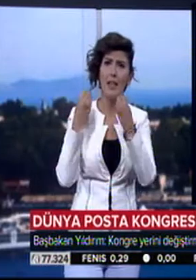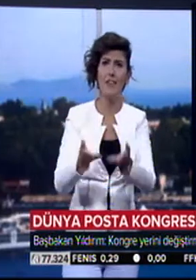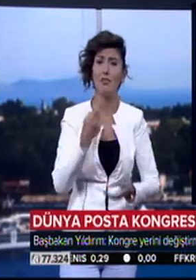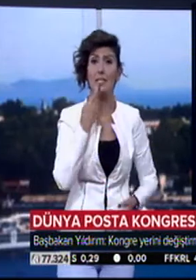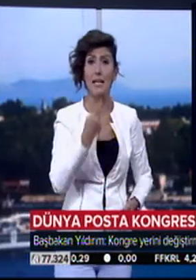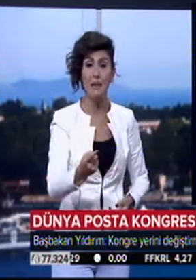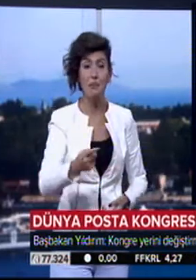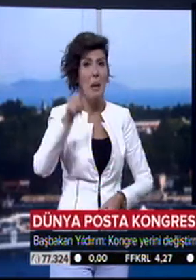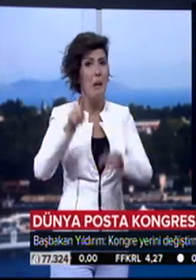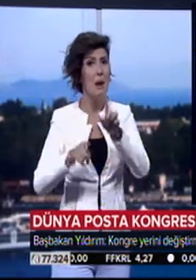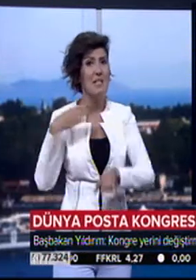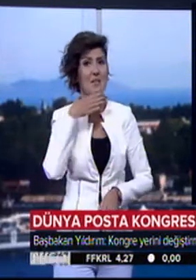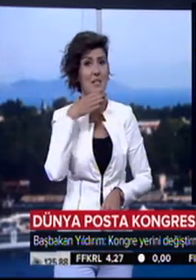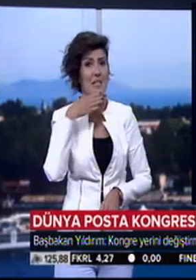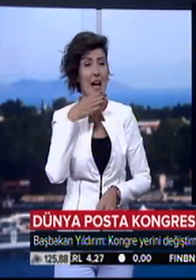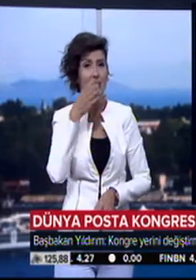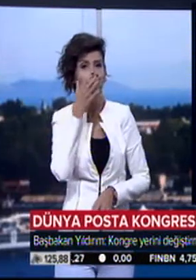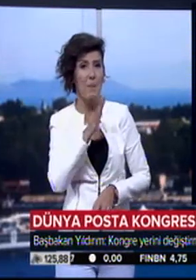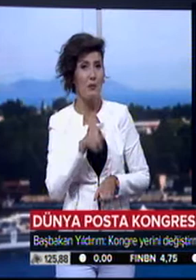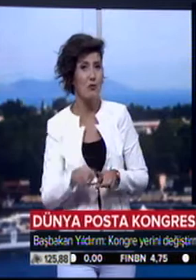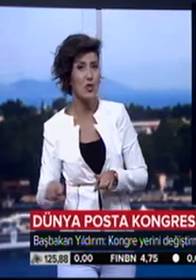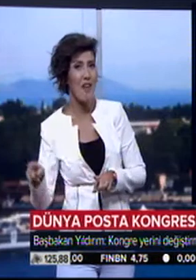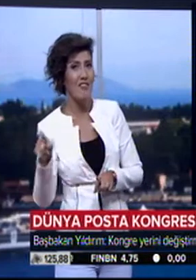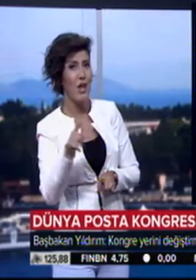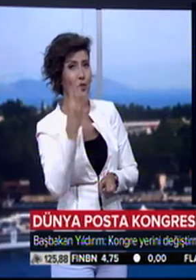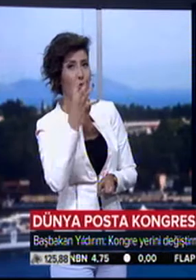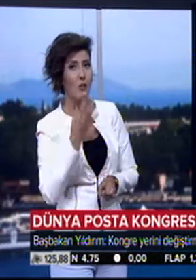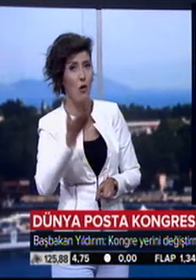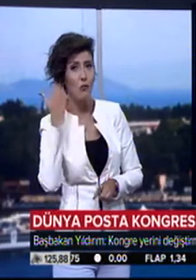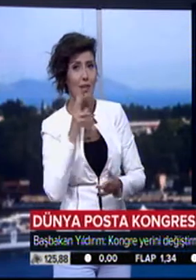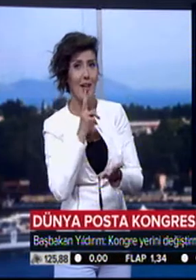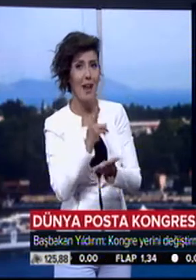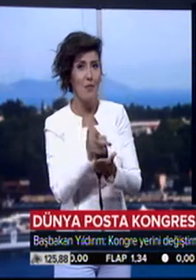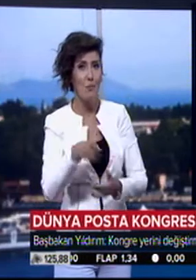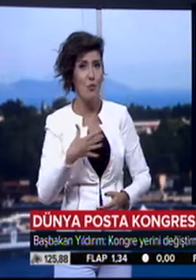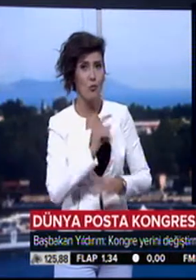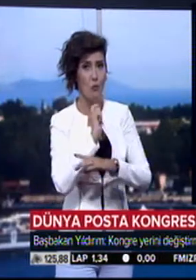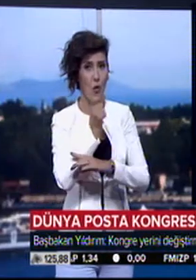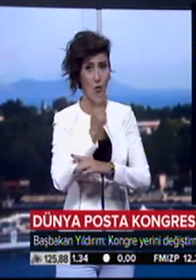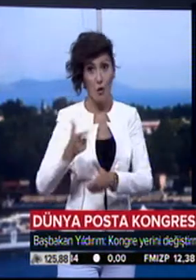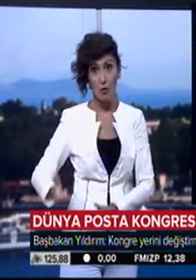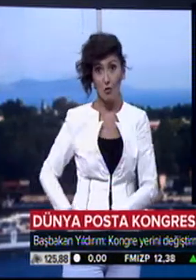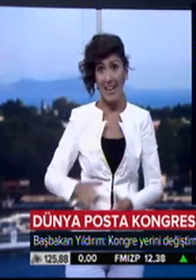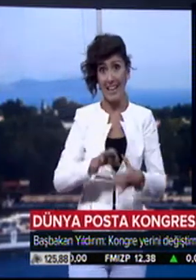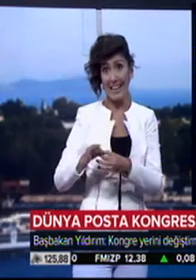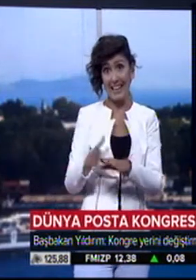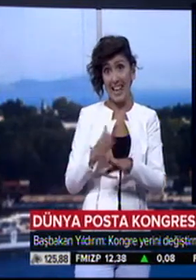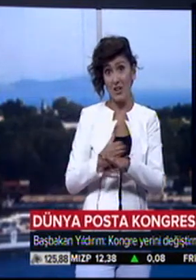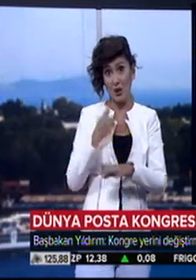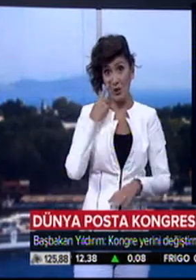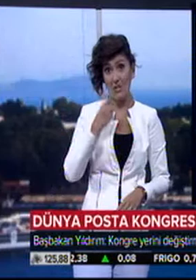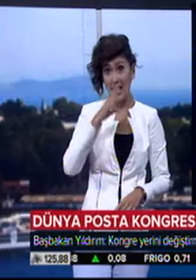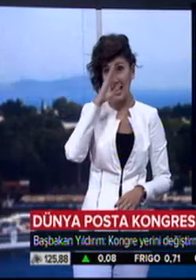dedi. Yıldırım, bazı fırsatçı çevrelerin 4 yıl önce karar verilen bu kongreyi güvenlikle ilgili gerekçeler